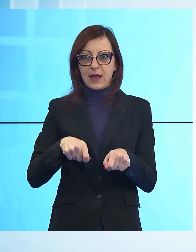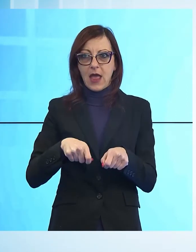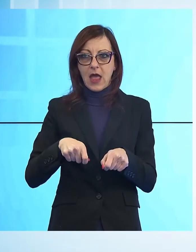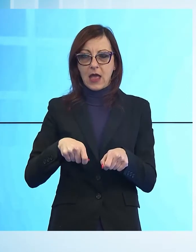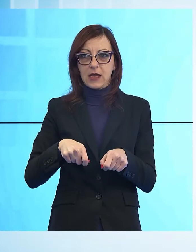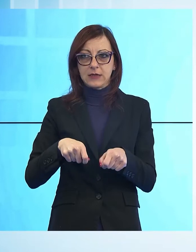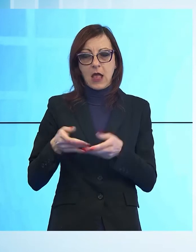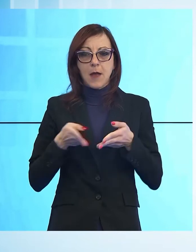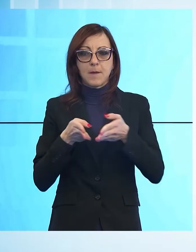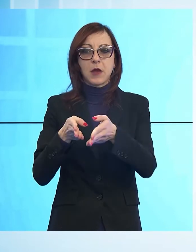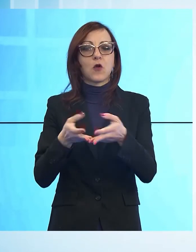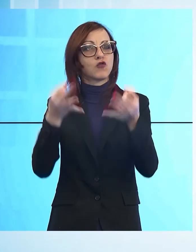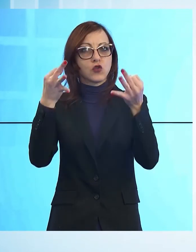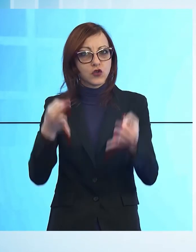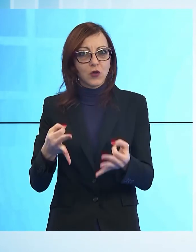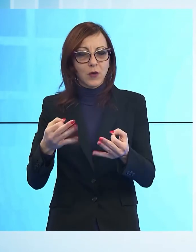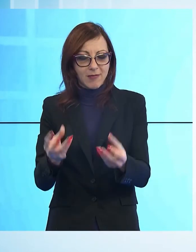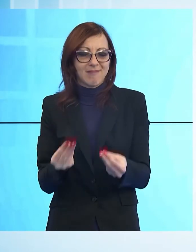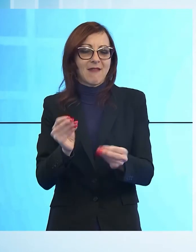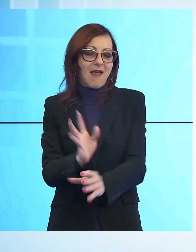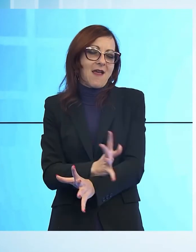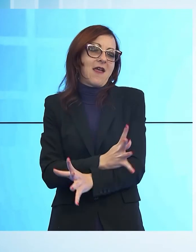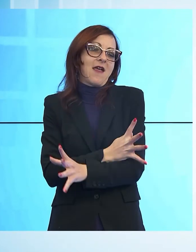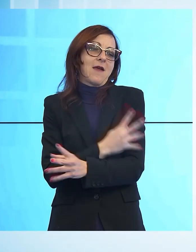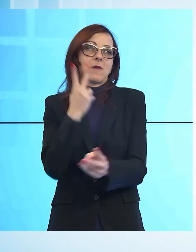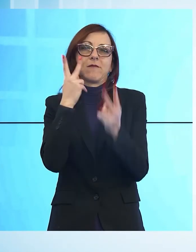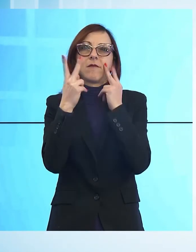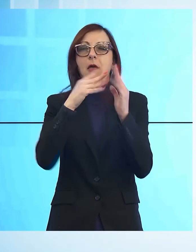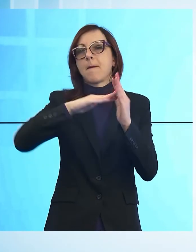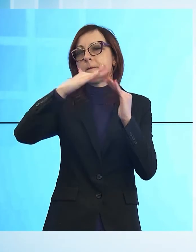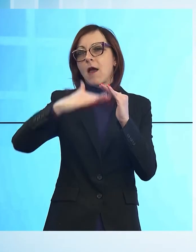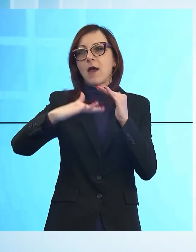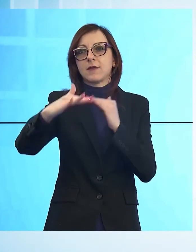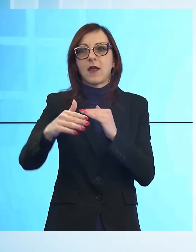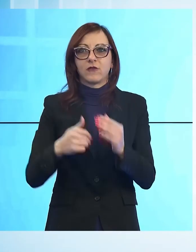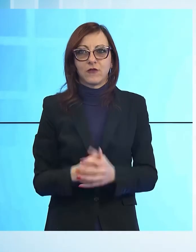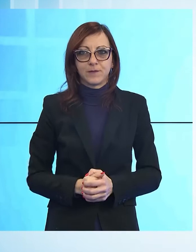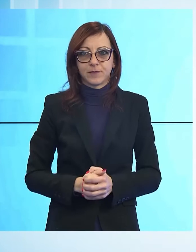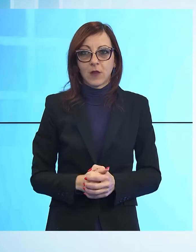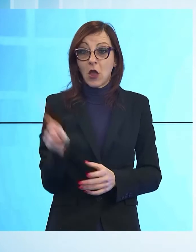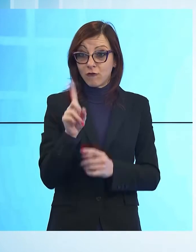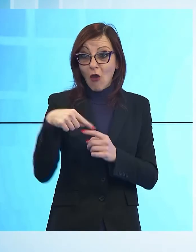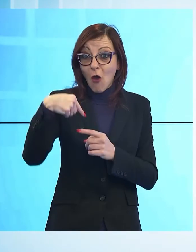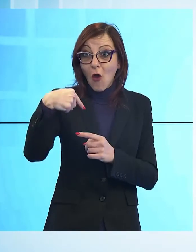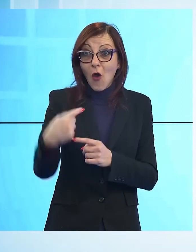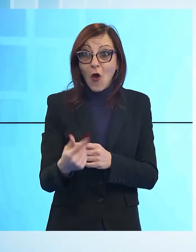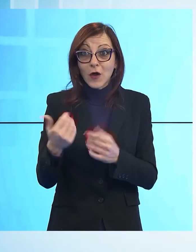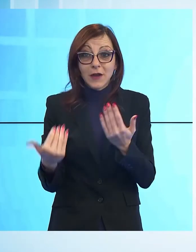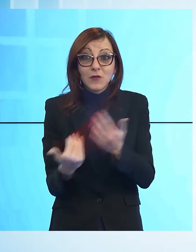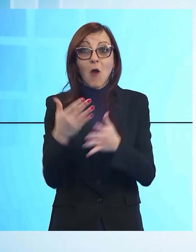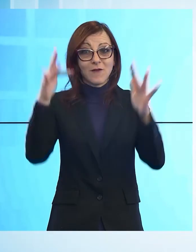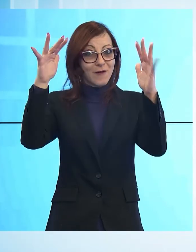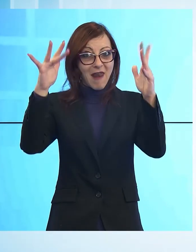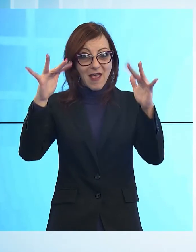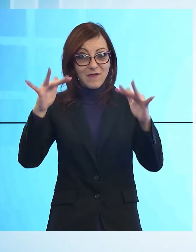percorso in assoluta sicurezza ma molto emozionante dal punto di vista paesaggistico. Nei prossimi giorni si attendono altre nevicate grazie alle basse